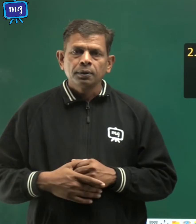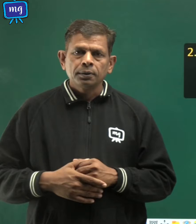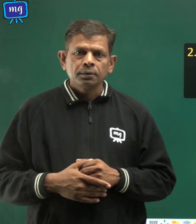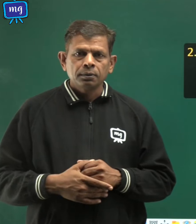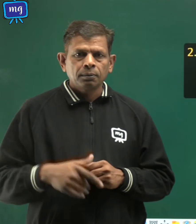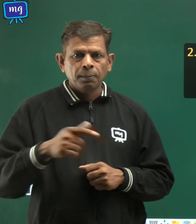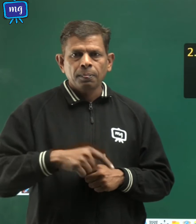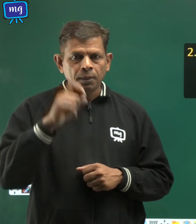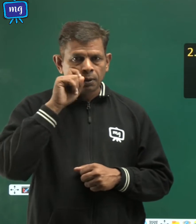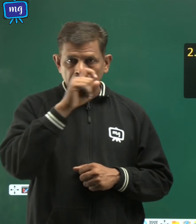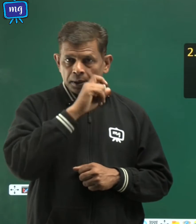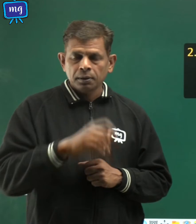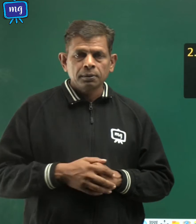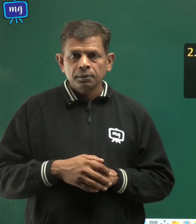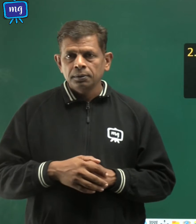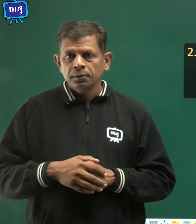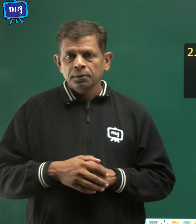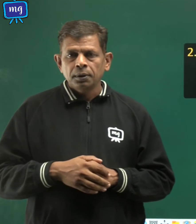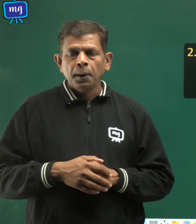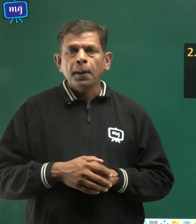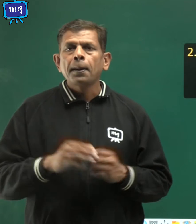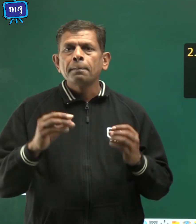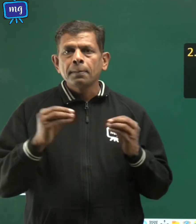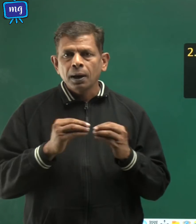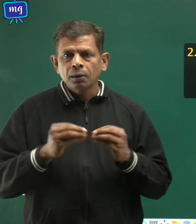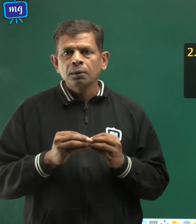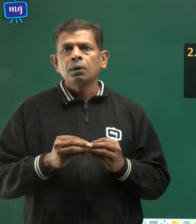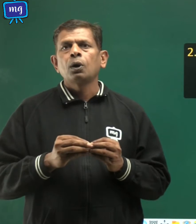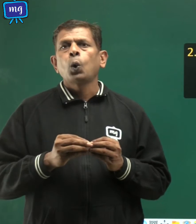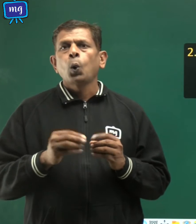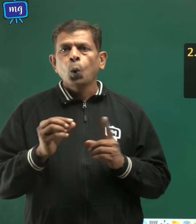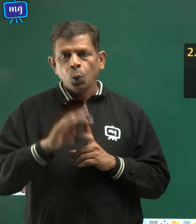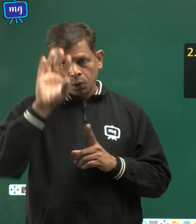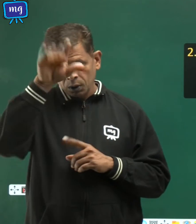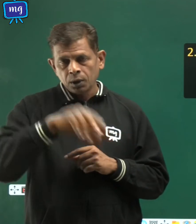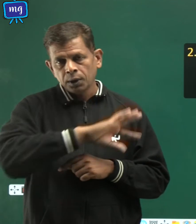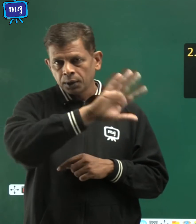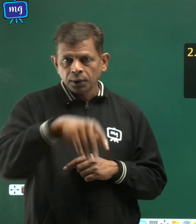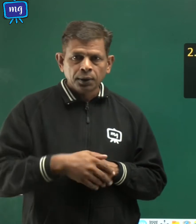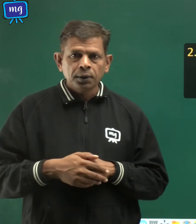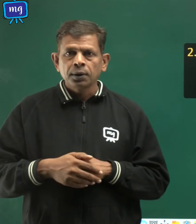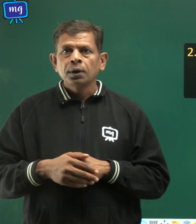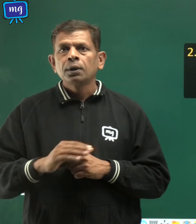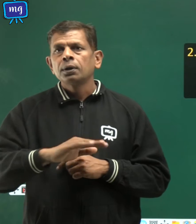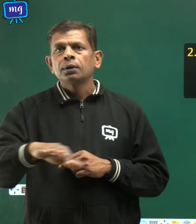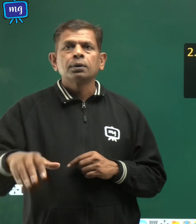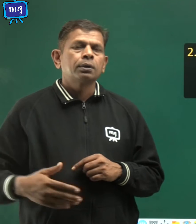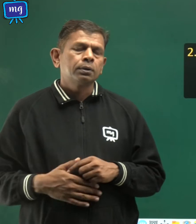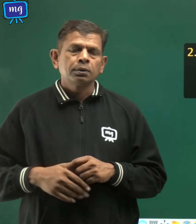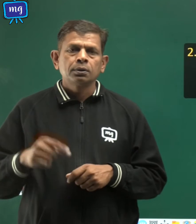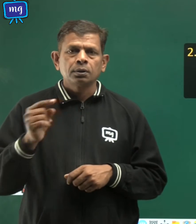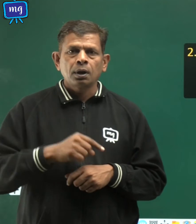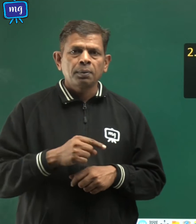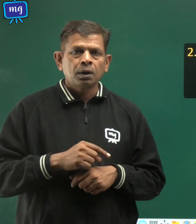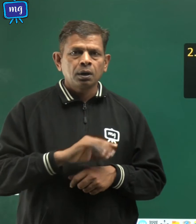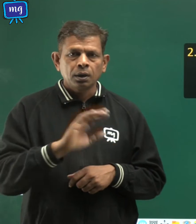चन्नाई, मैंगलौर, पूरी यह तटिय शेत्र हैं तो